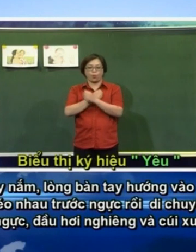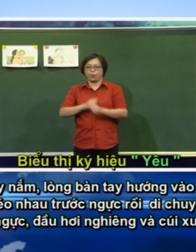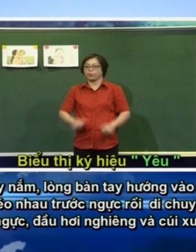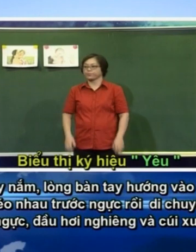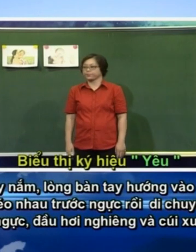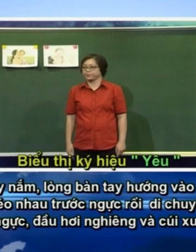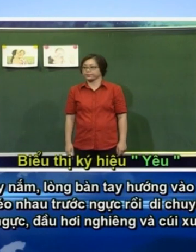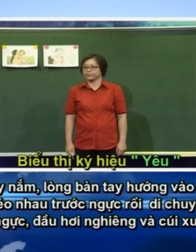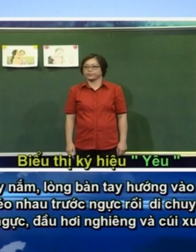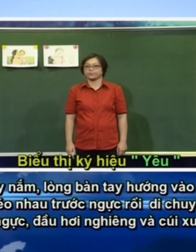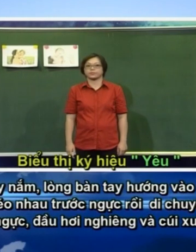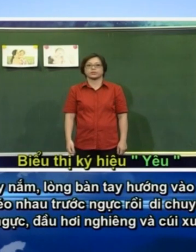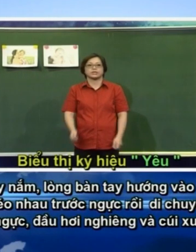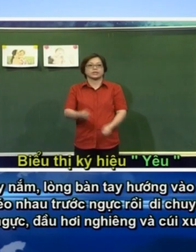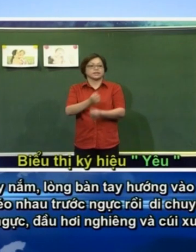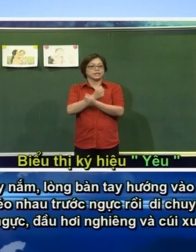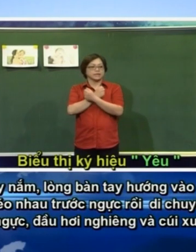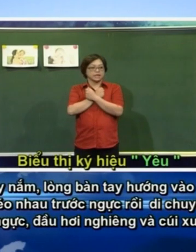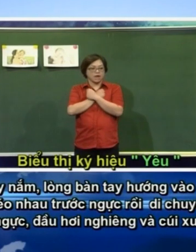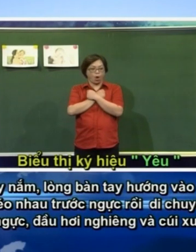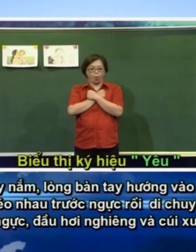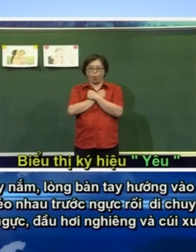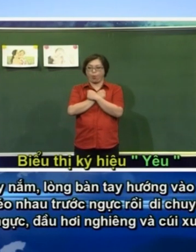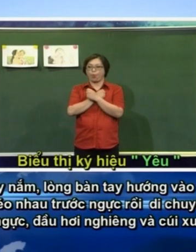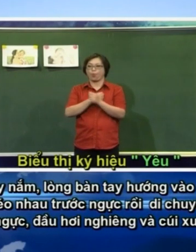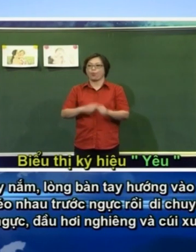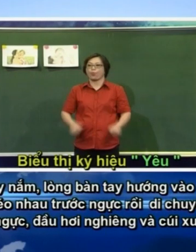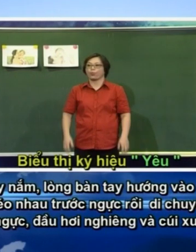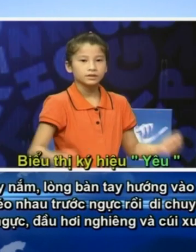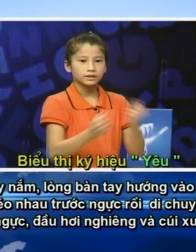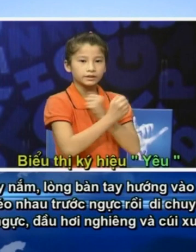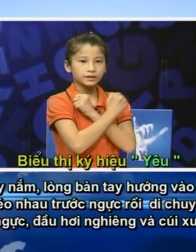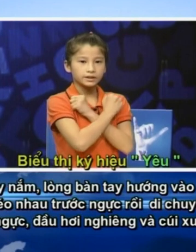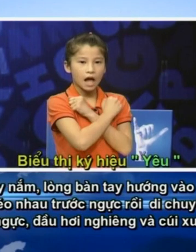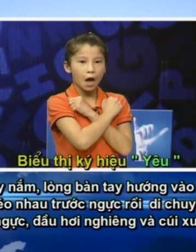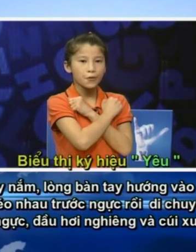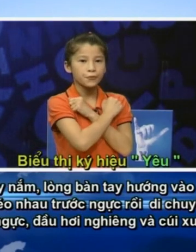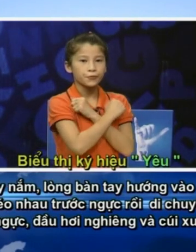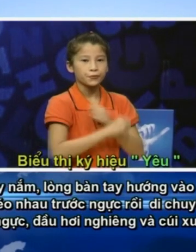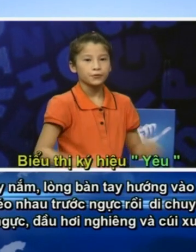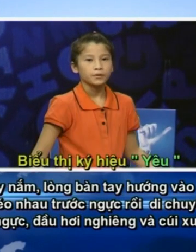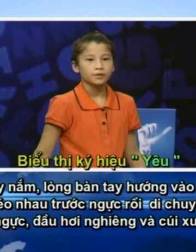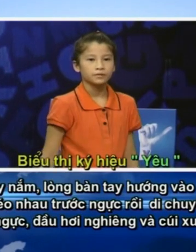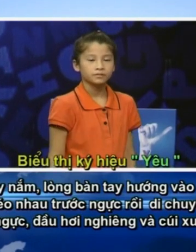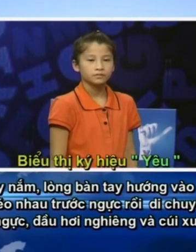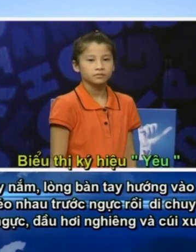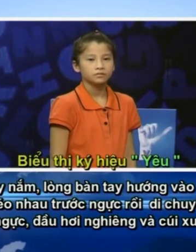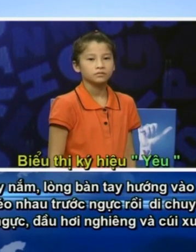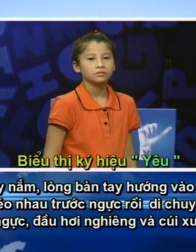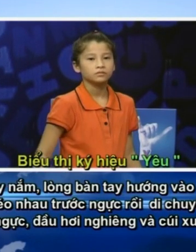tiếp sau đây Cách biểu thị ký hiệu yêu như sau Hai tay nắm Lòng bàn tay hướng vào trong Đặt chéo nhau